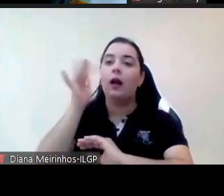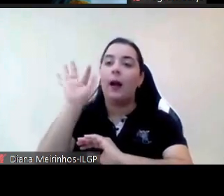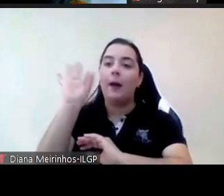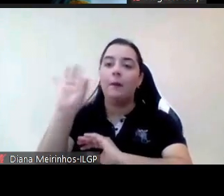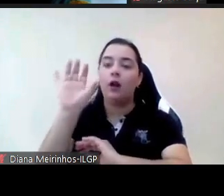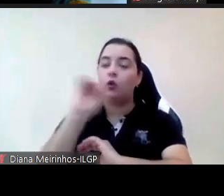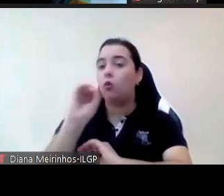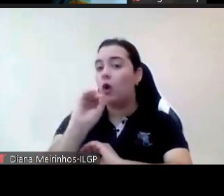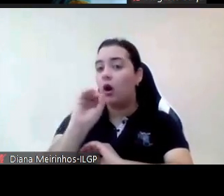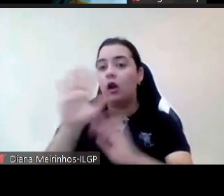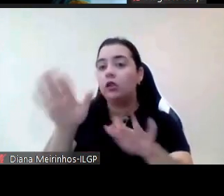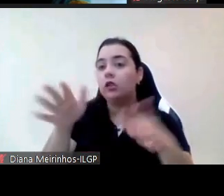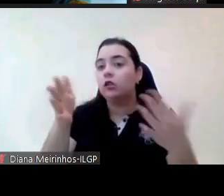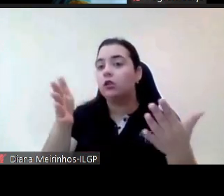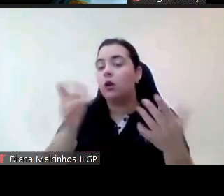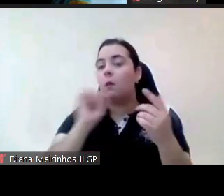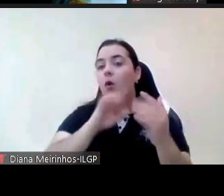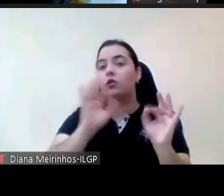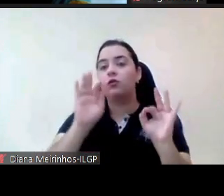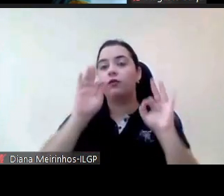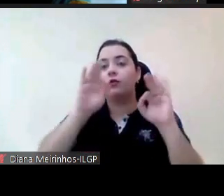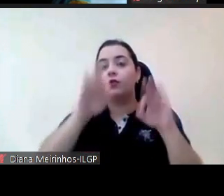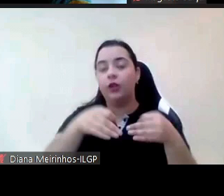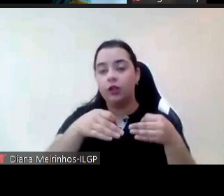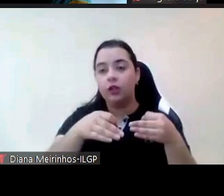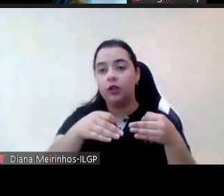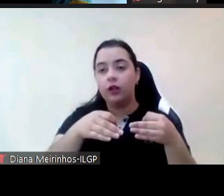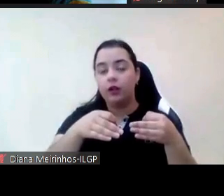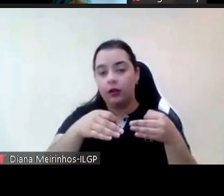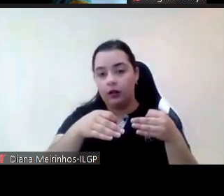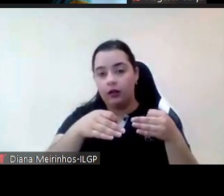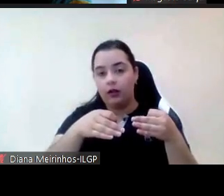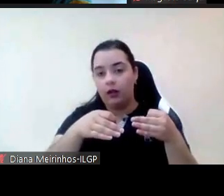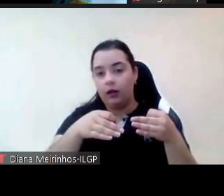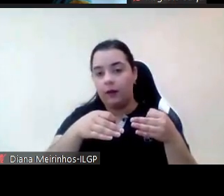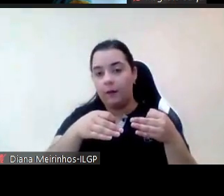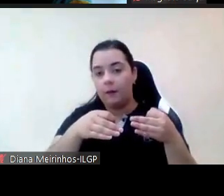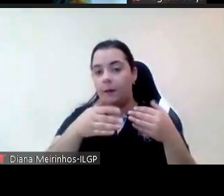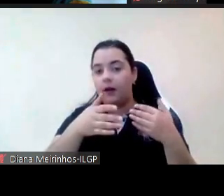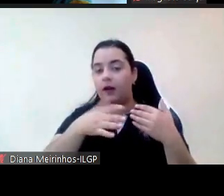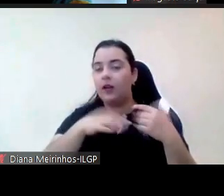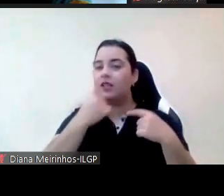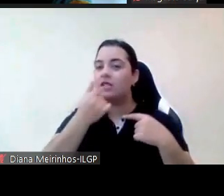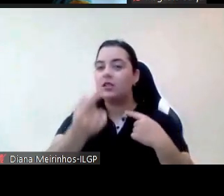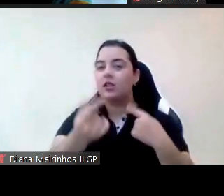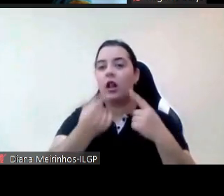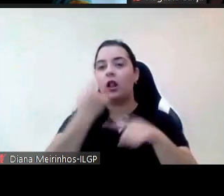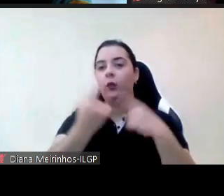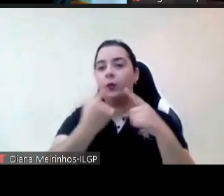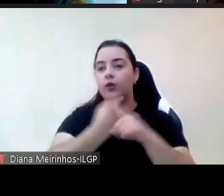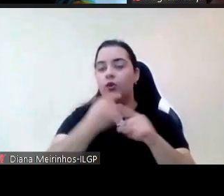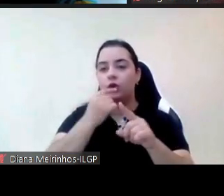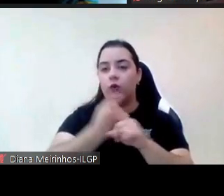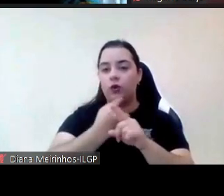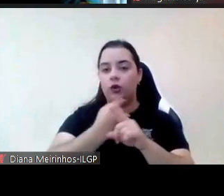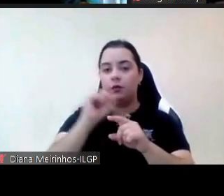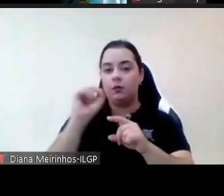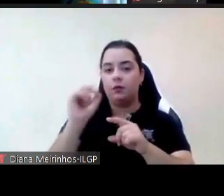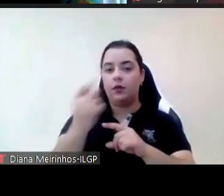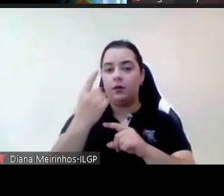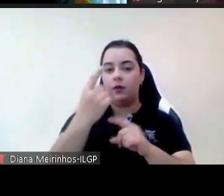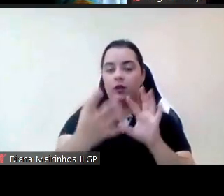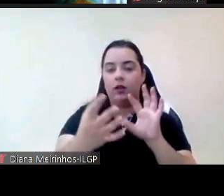encerraria só com com algumas notas a primeira é voltar de facto à questão da inteligência